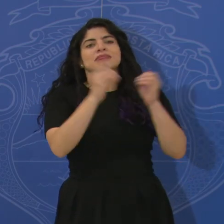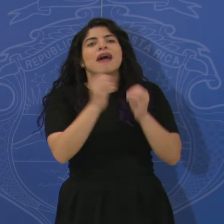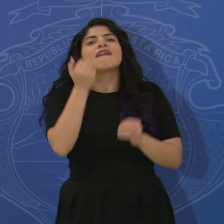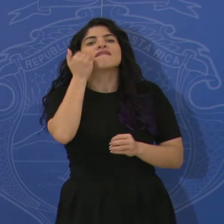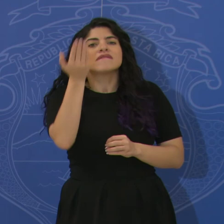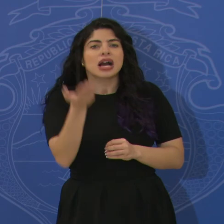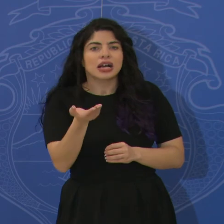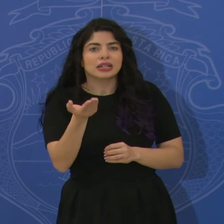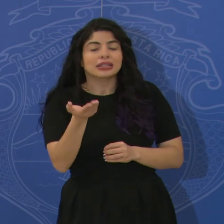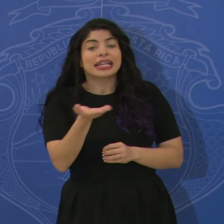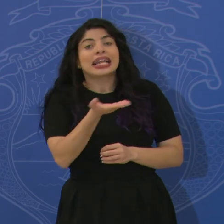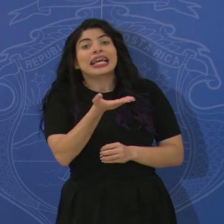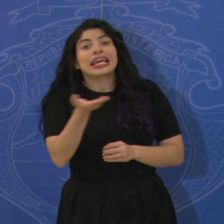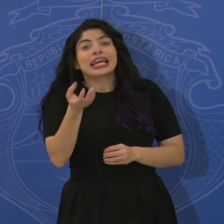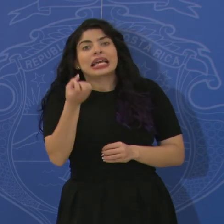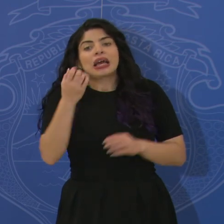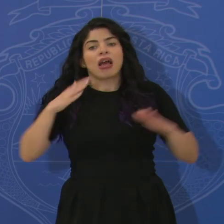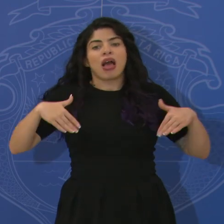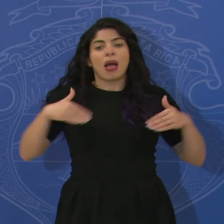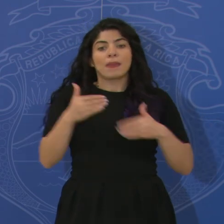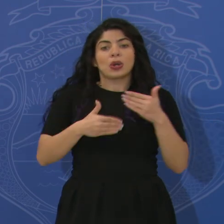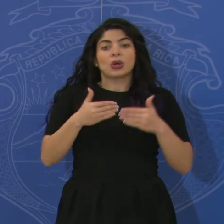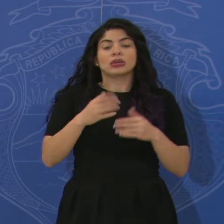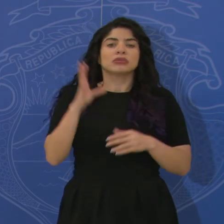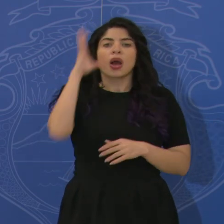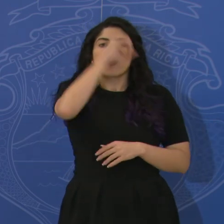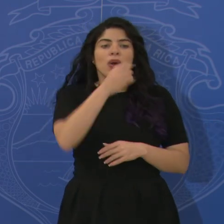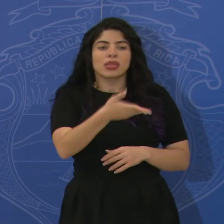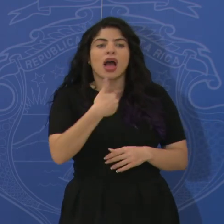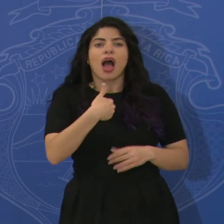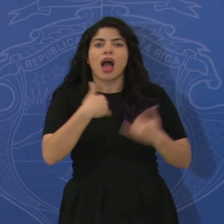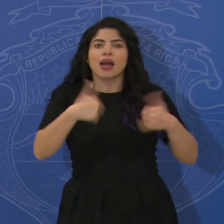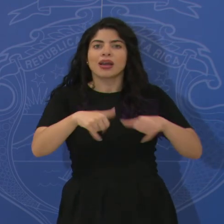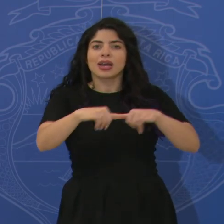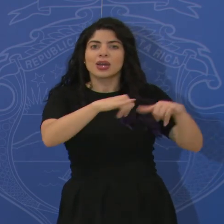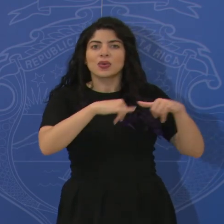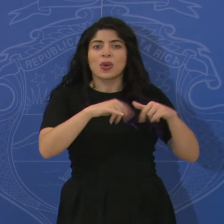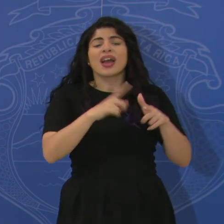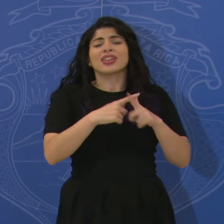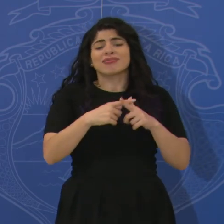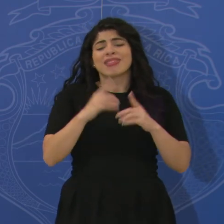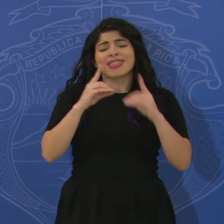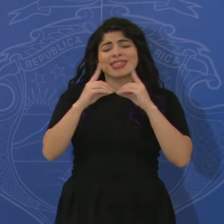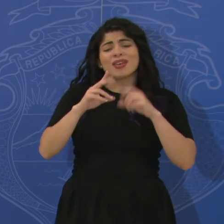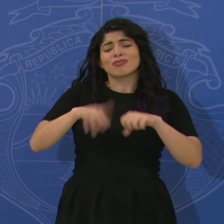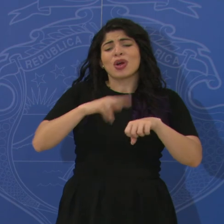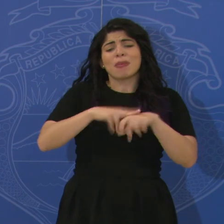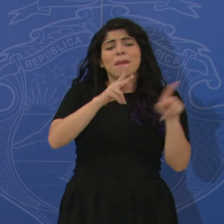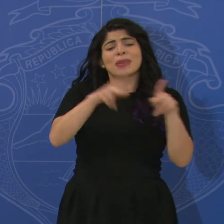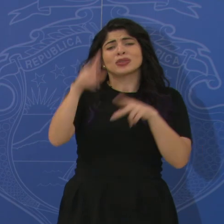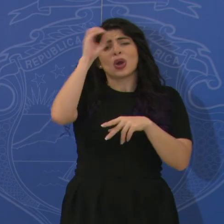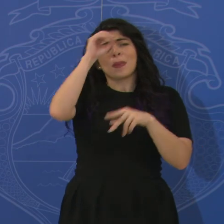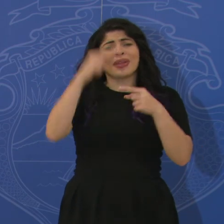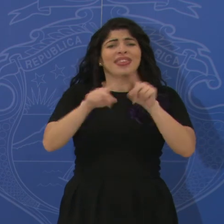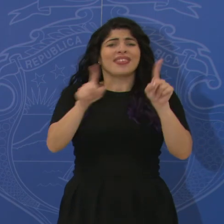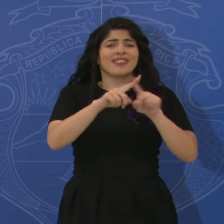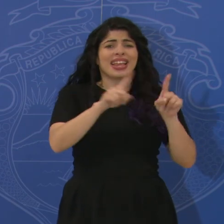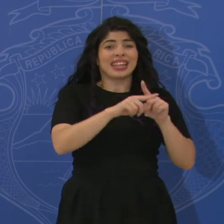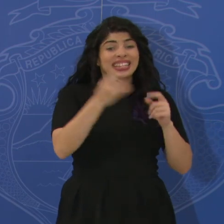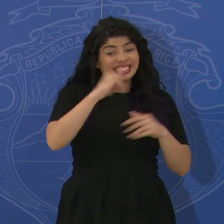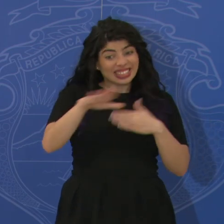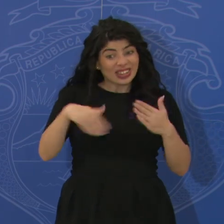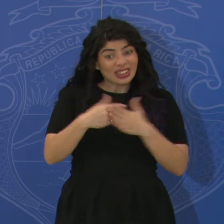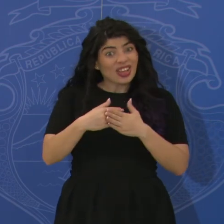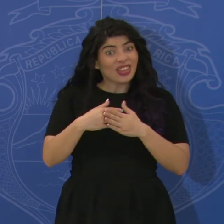salga de que si no hubiera hecho ese proceso. Entonces, el diálogo es precisamente entre gente que tiene discrepancias. Cuando todo el mundo está de